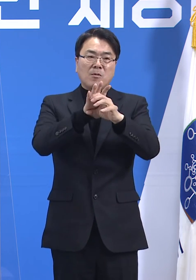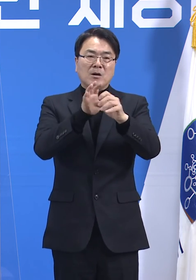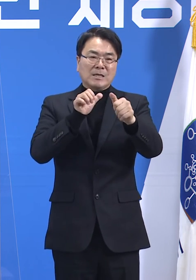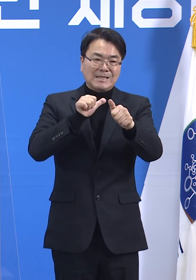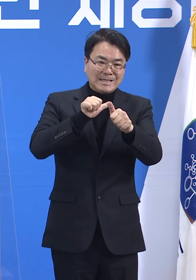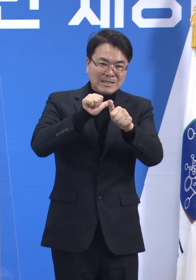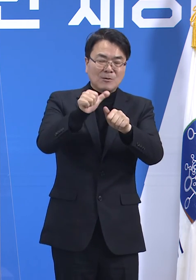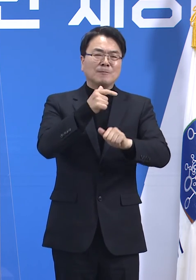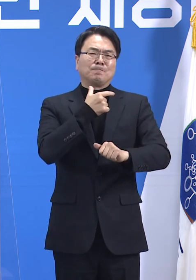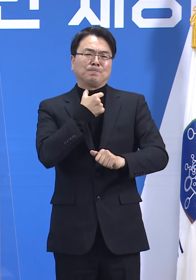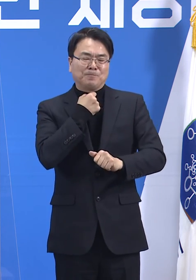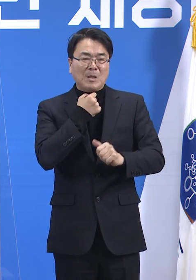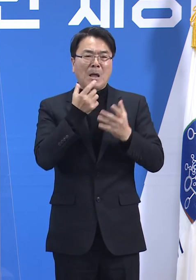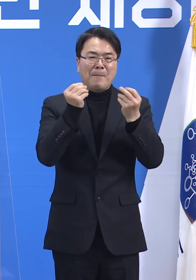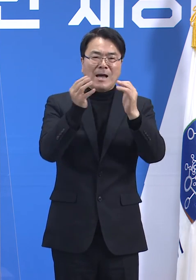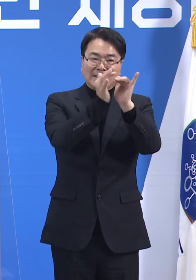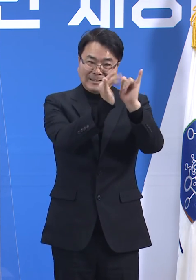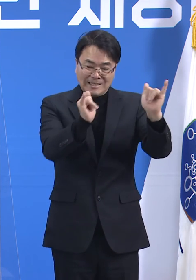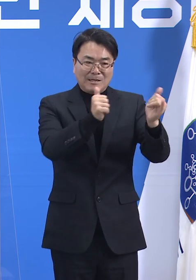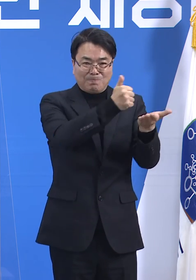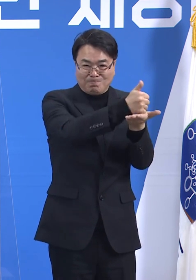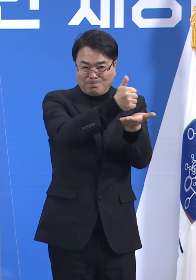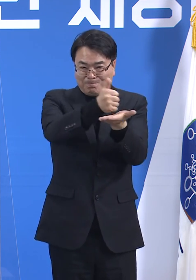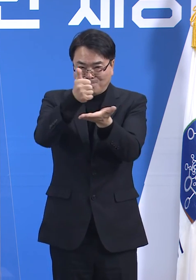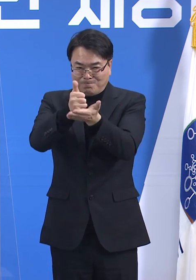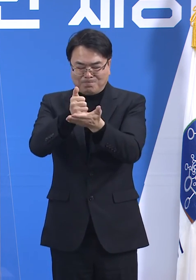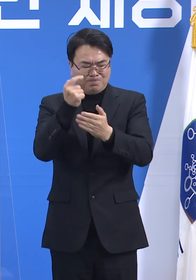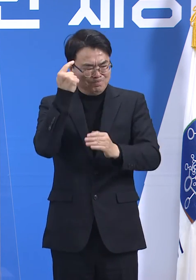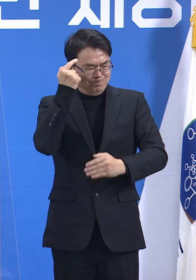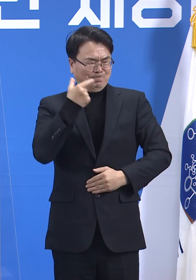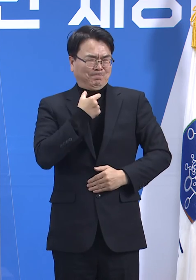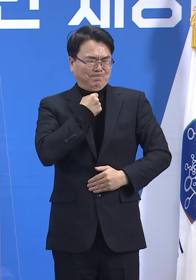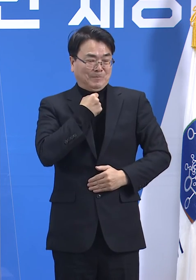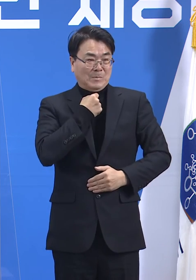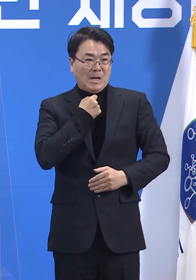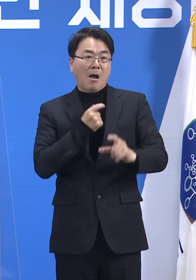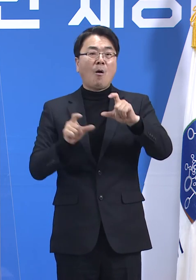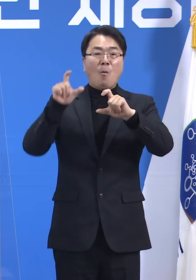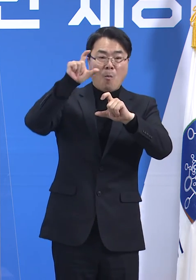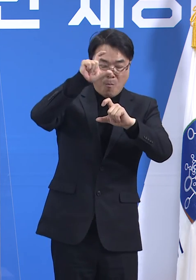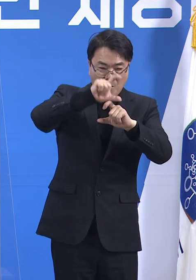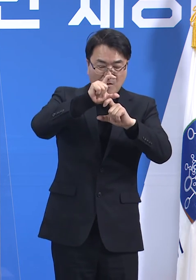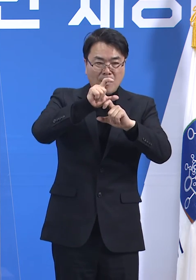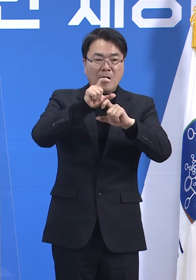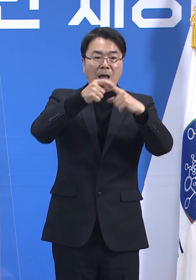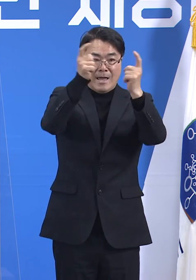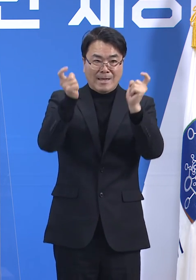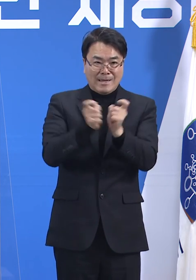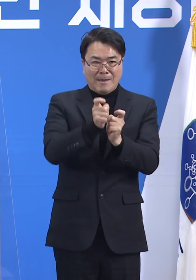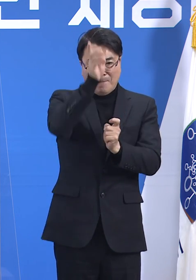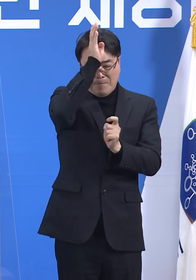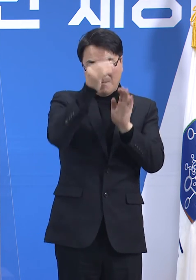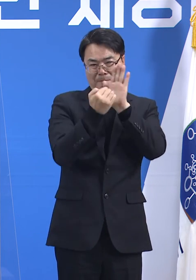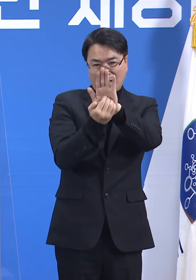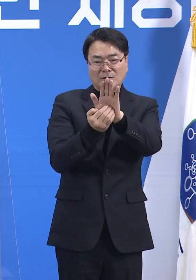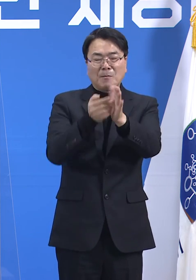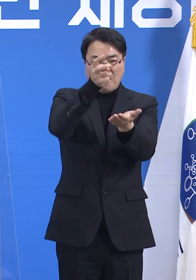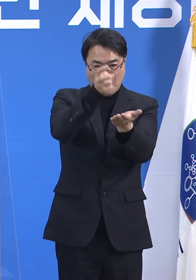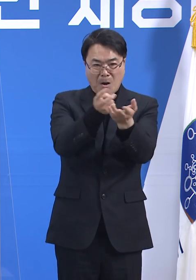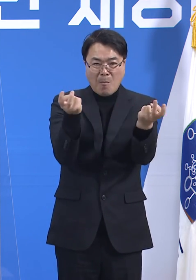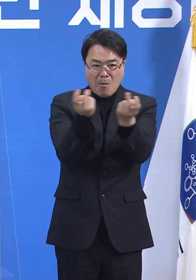이겨내고자 하는 수많은 방역주체들의 염원, 그리고 실제적인 감염병 관리 및 방역수칙 준수가 병행되어야 합니다.